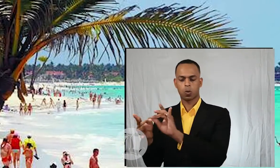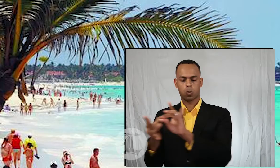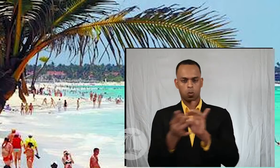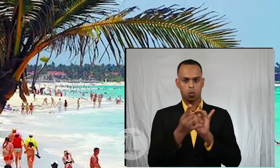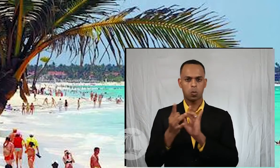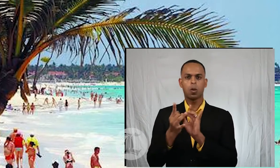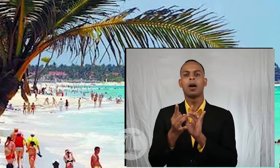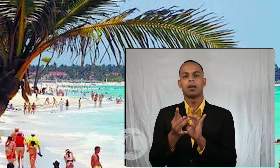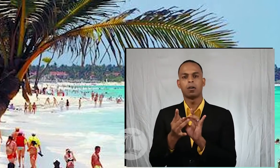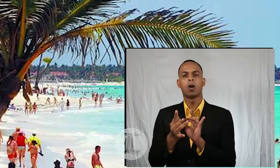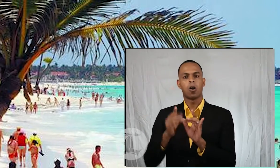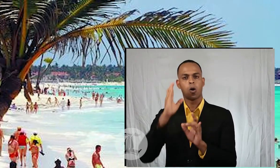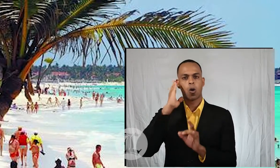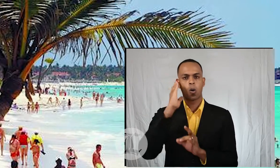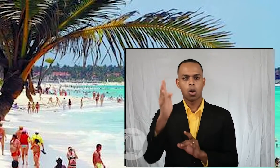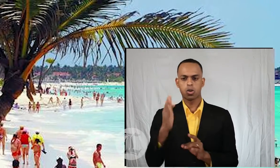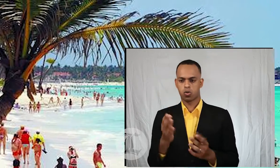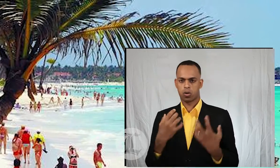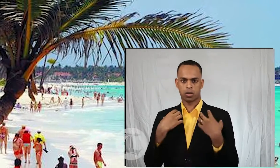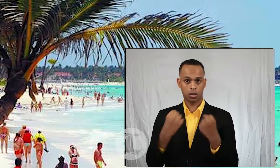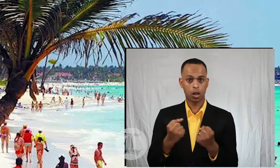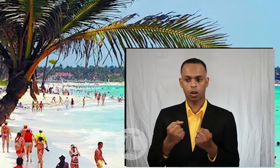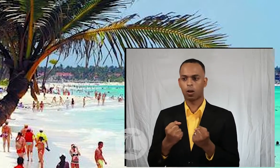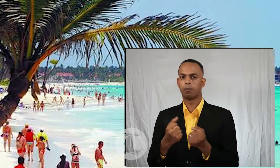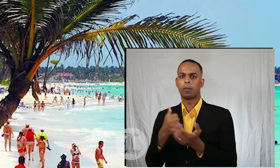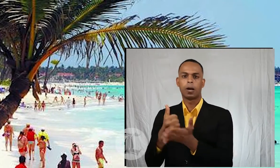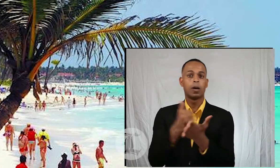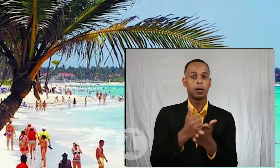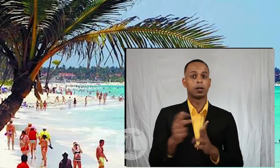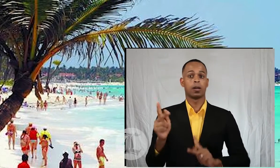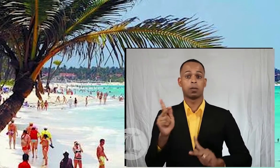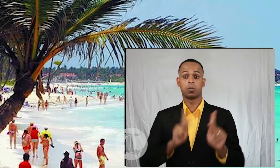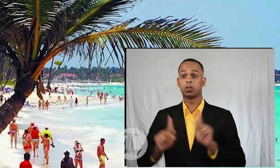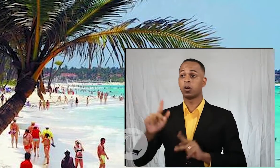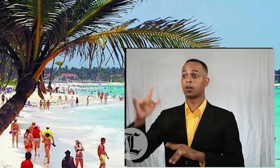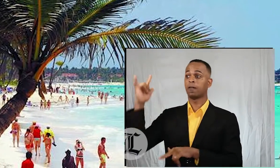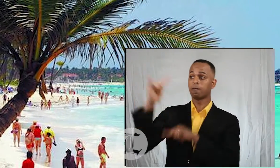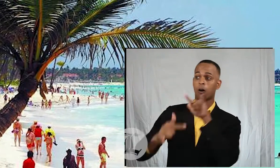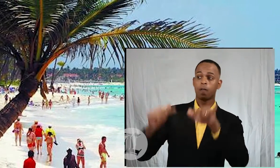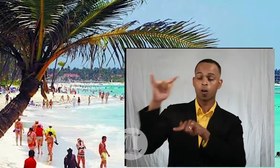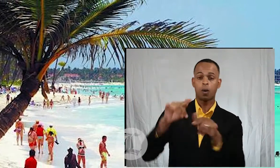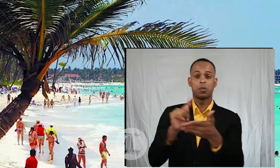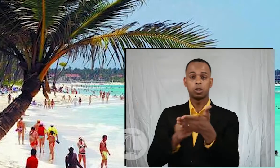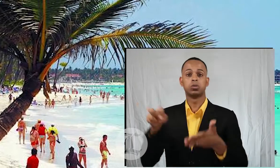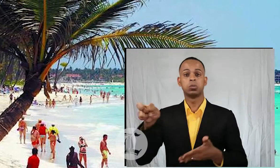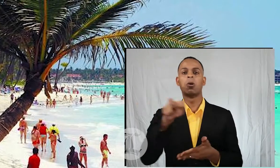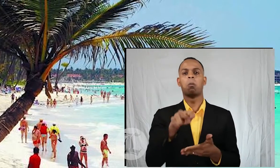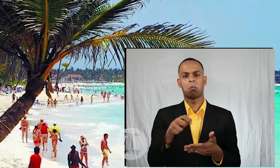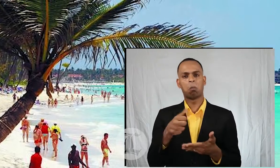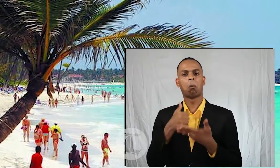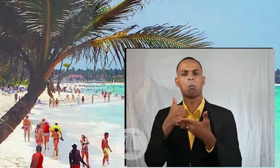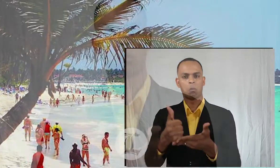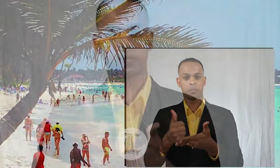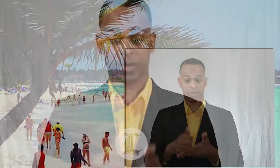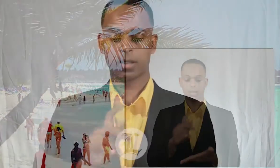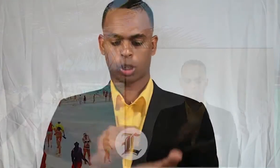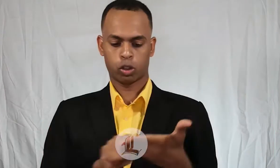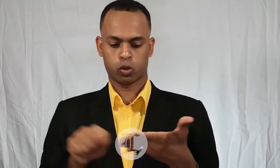contribuir a cuidar la salud, el bienestar y la seguridad de los turistas. Se trata del Plan de Asistencia a Turismo Seguro